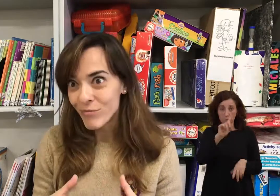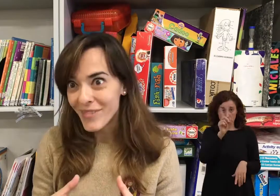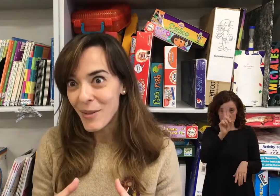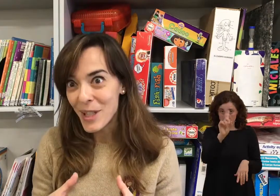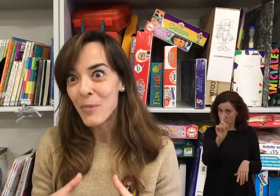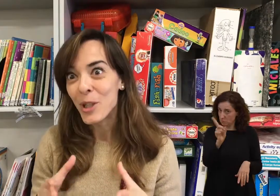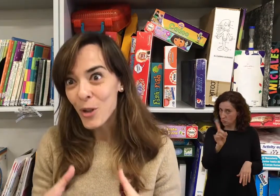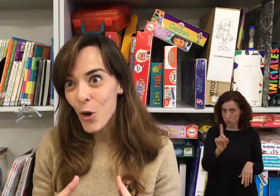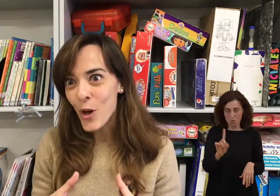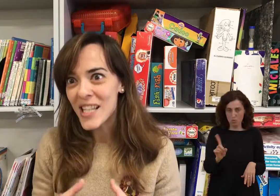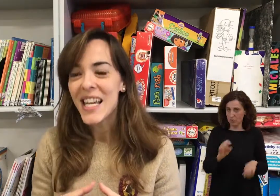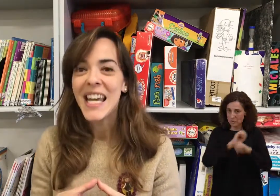evidentemente no lo es.